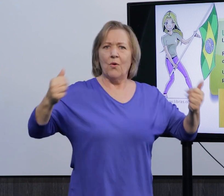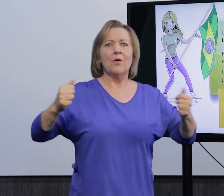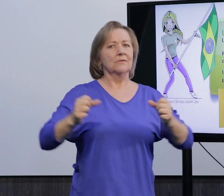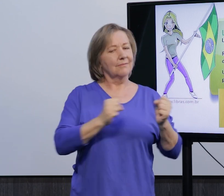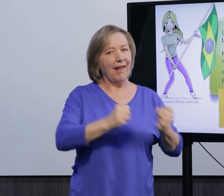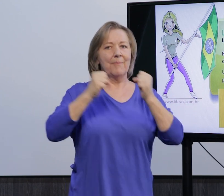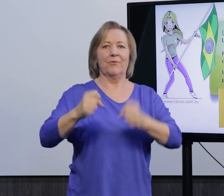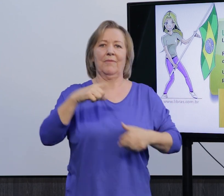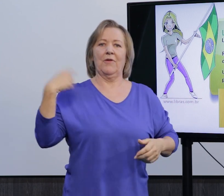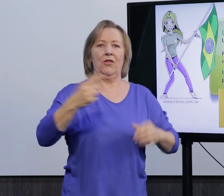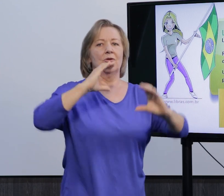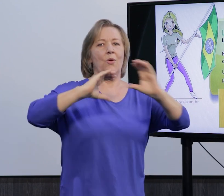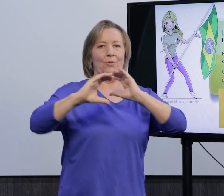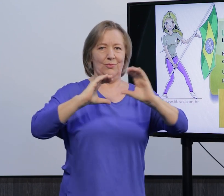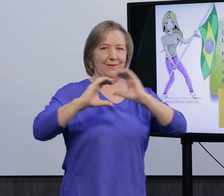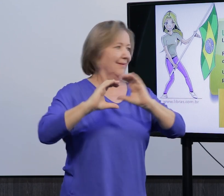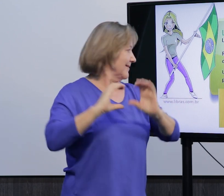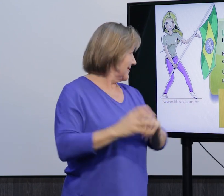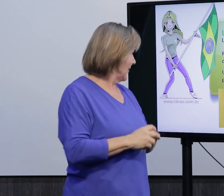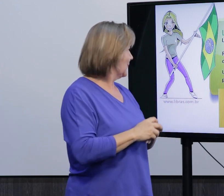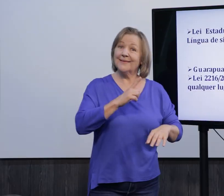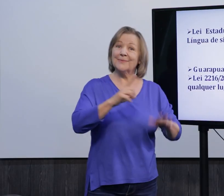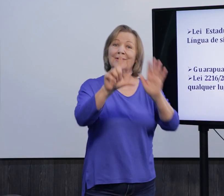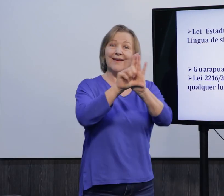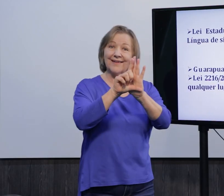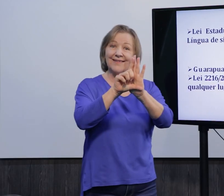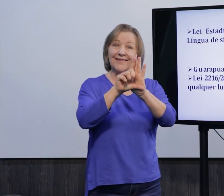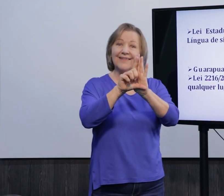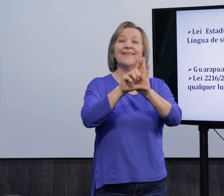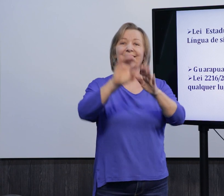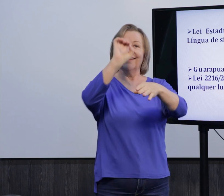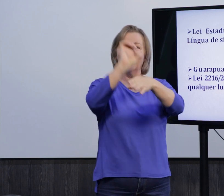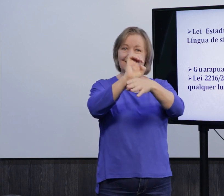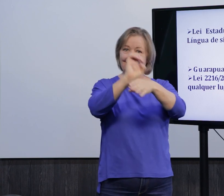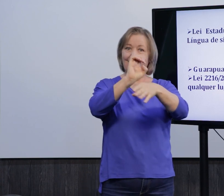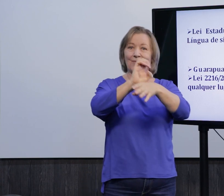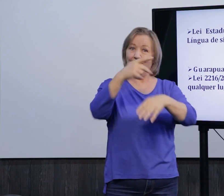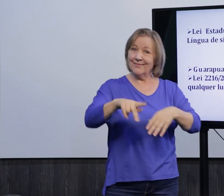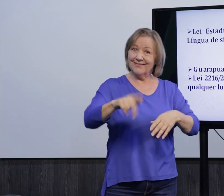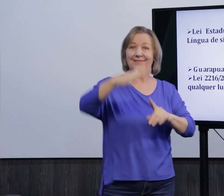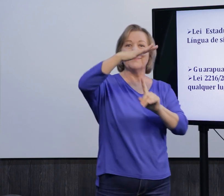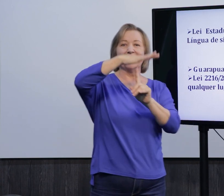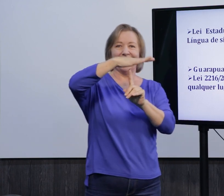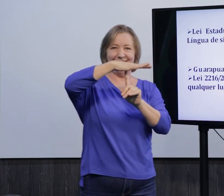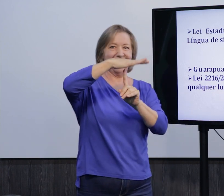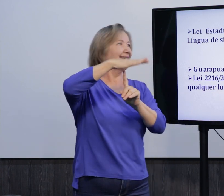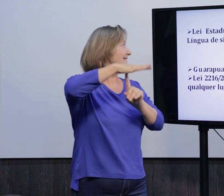possibilidade para nós nos comunicarmos. Existe também uma lei estadual aqui do Paraná.